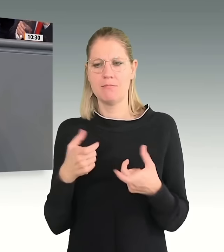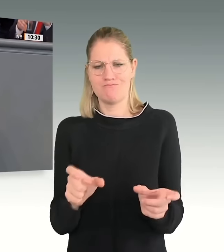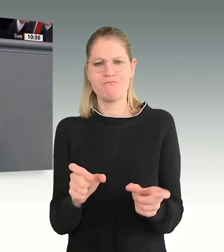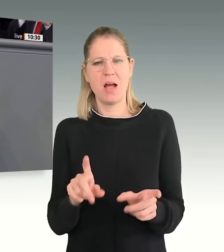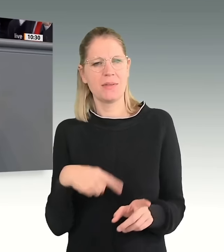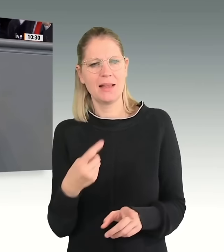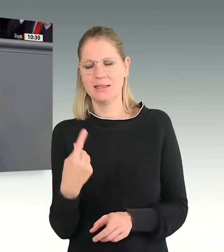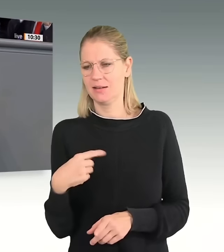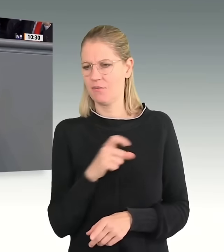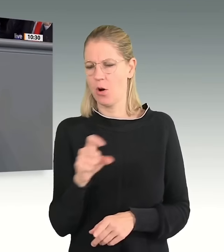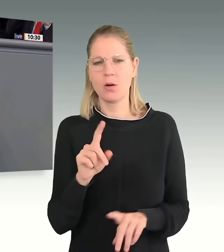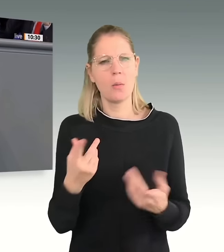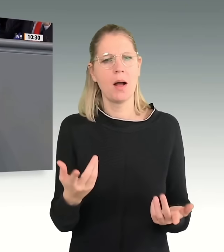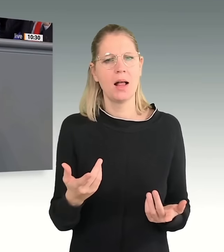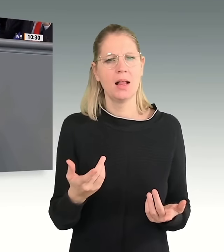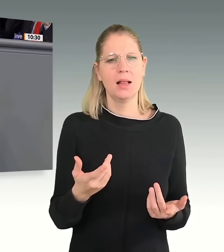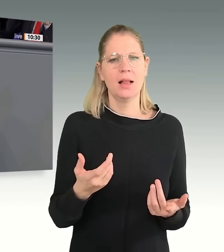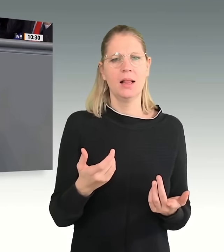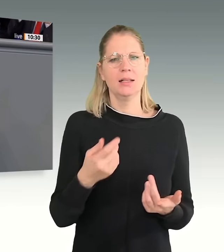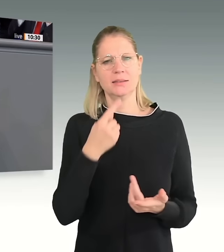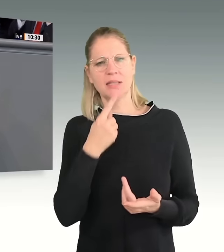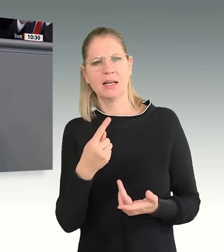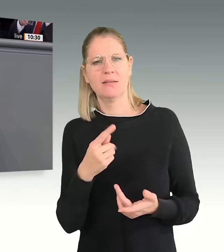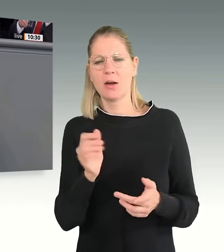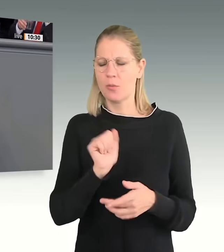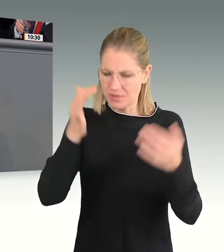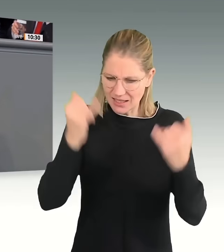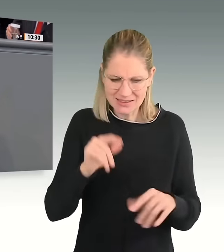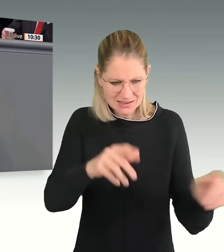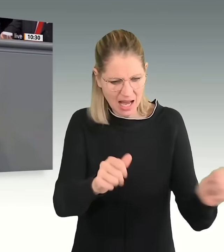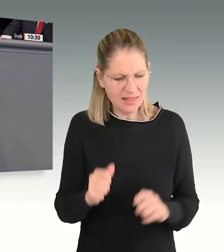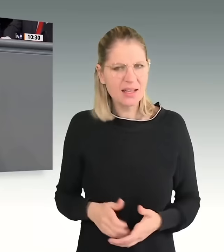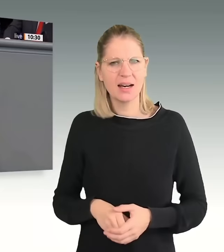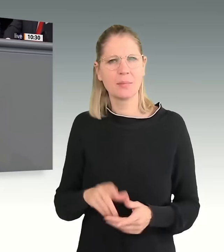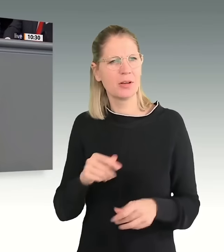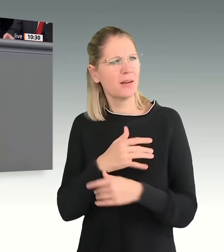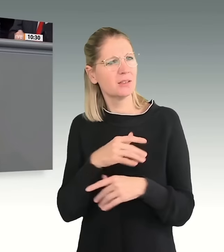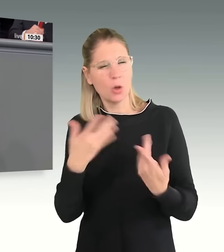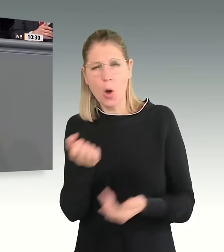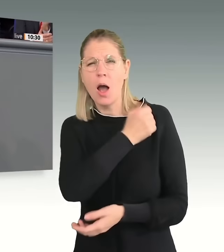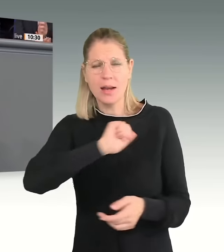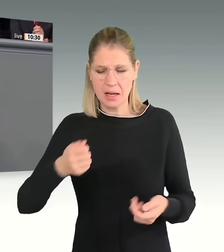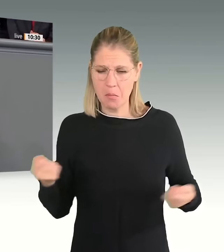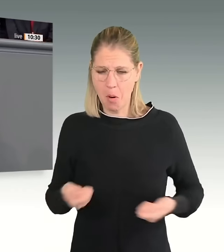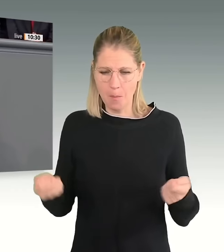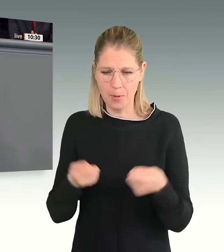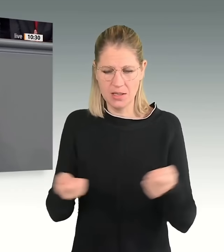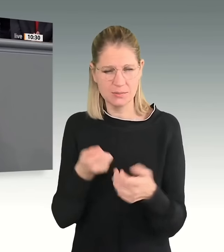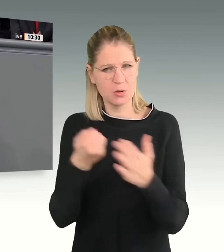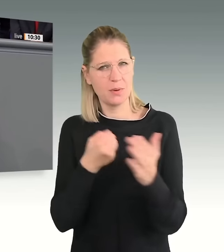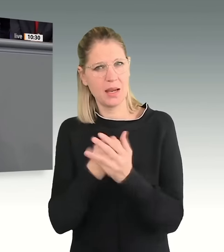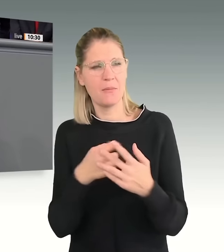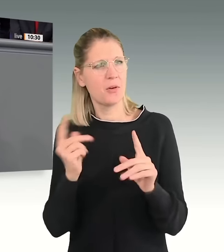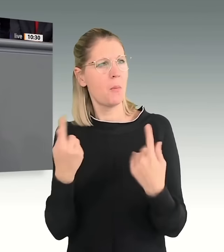haben, wessen Geisteskind die Kollegen hier ganz recht sind, diesen Antrag? Rechten Populismus bekämpft man nicht, indem man den gleichen Quatsch